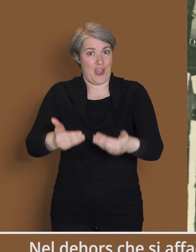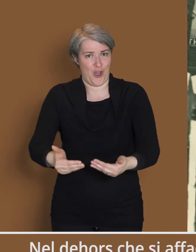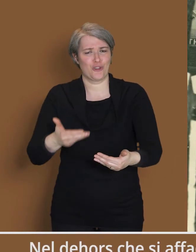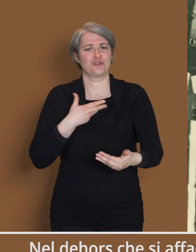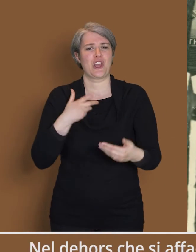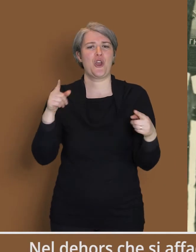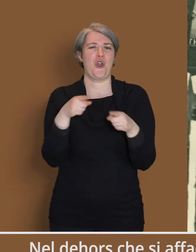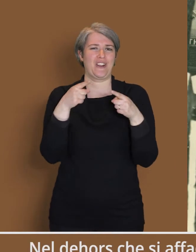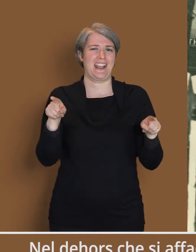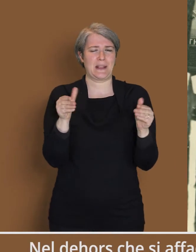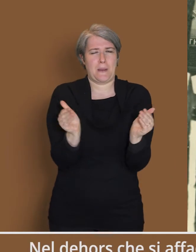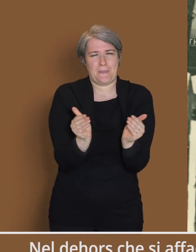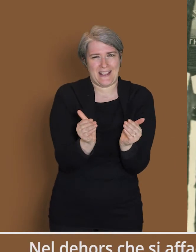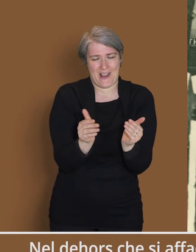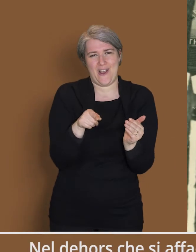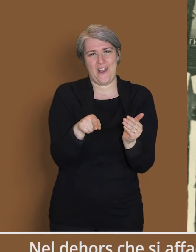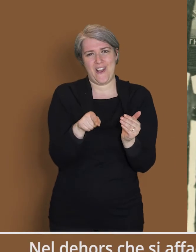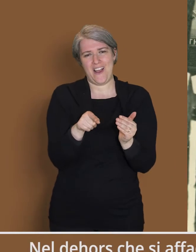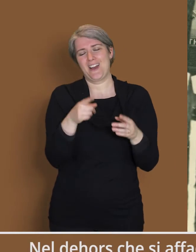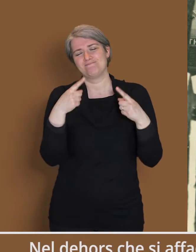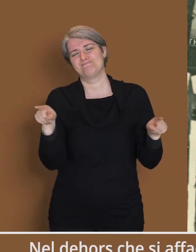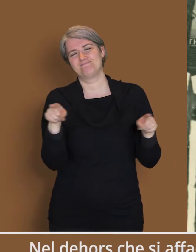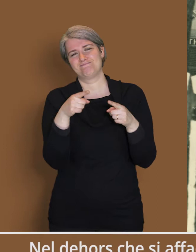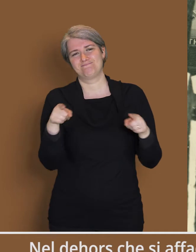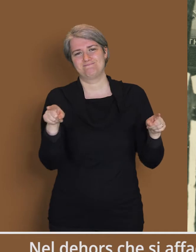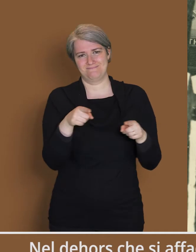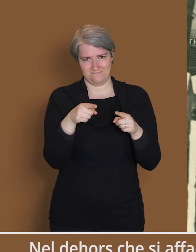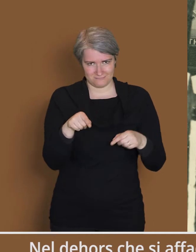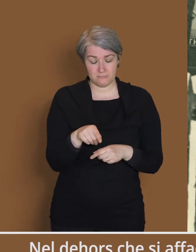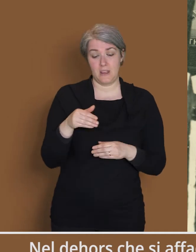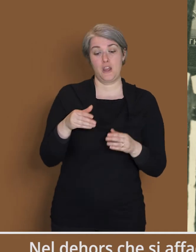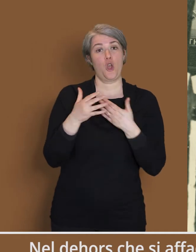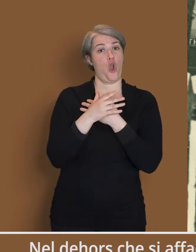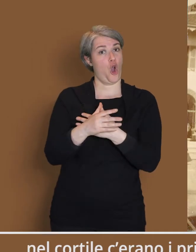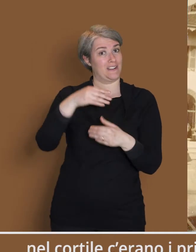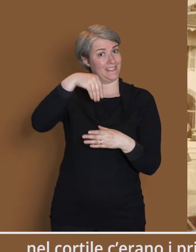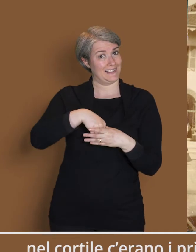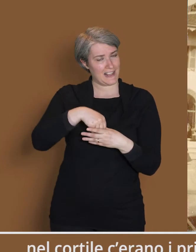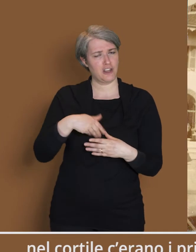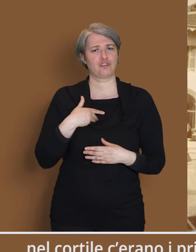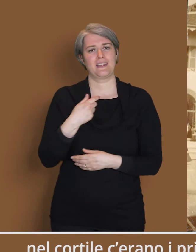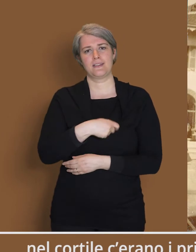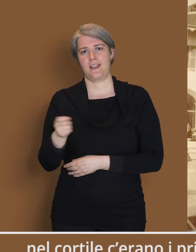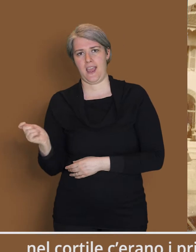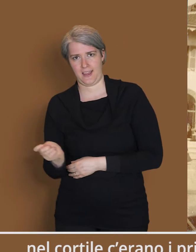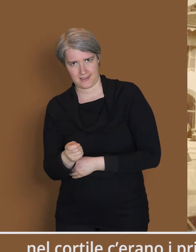Nel De Orche si affacciava su via Medaille c'era un'orchestrina che in estate allietava i passanti. Nel cortile c'erano i primi campi da